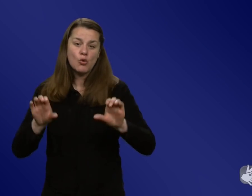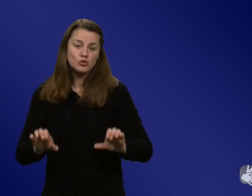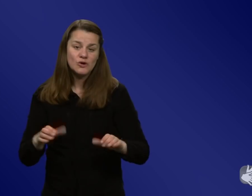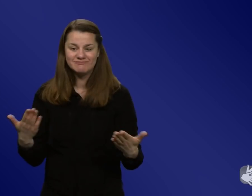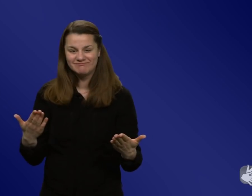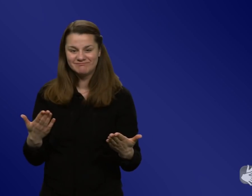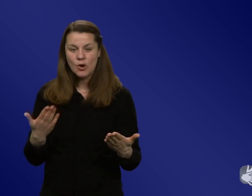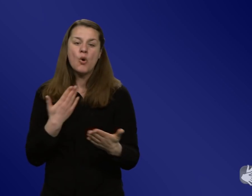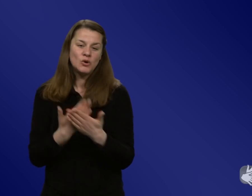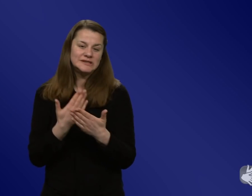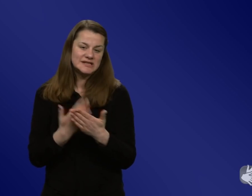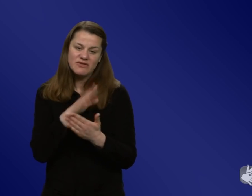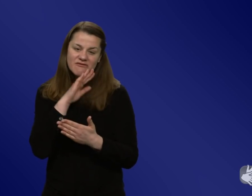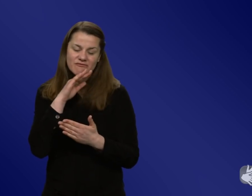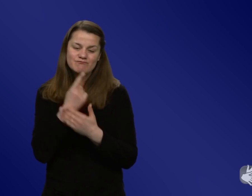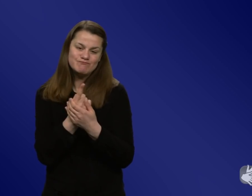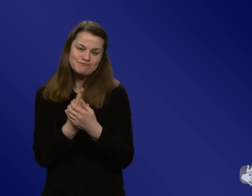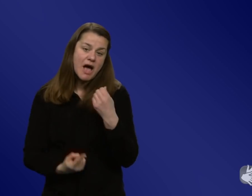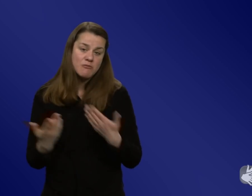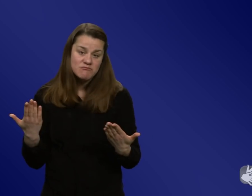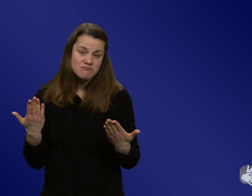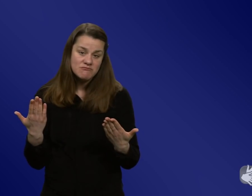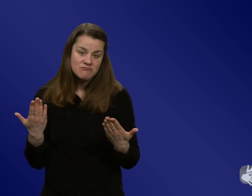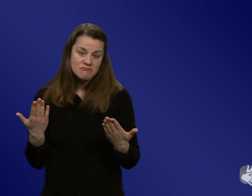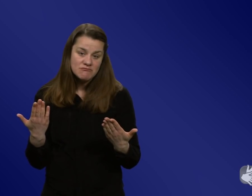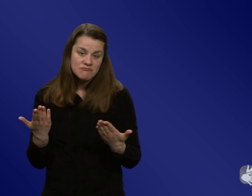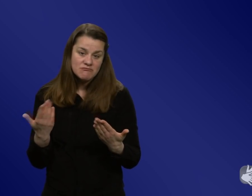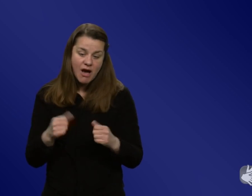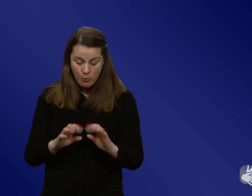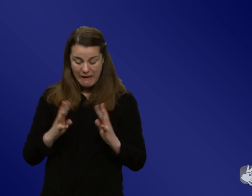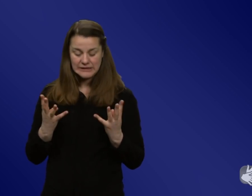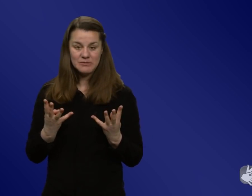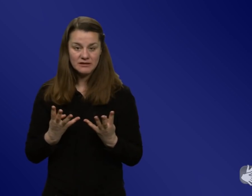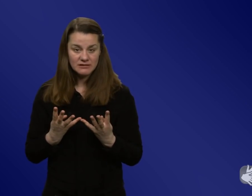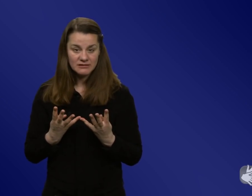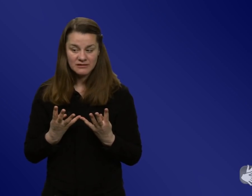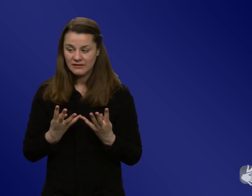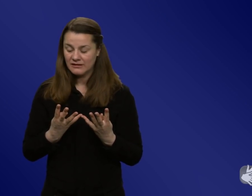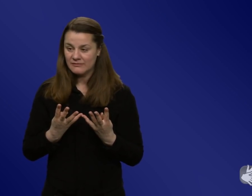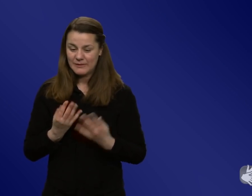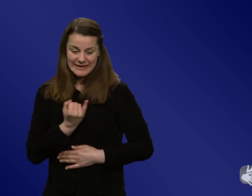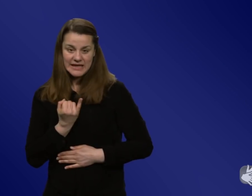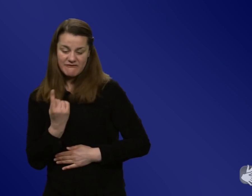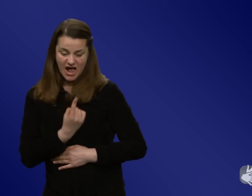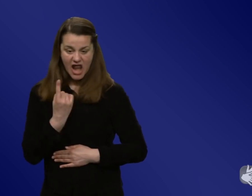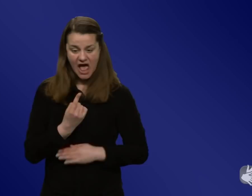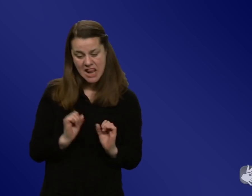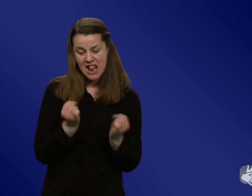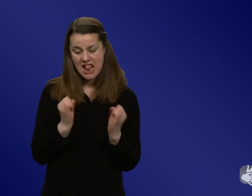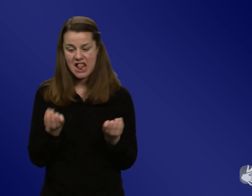relativ viel gekrankt in der Pandemie, dass man dadurch, dass jeder selber informieren darf und